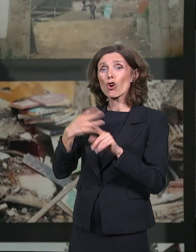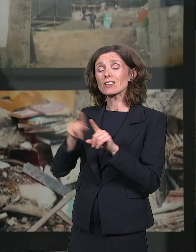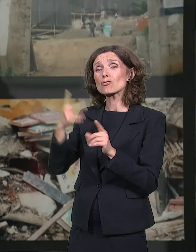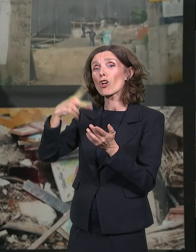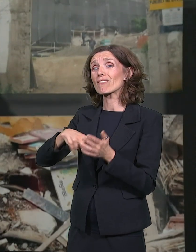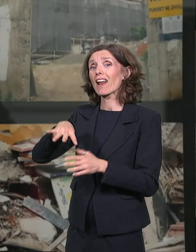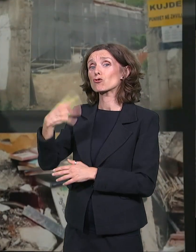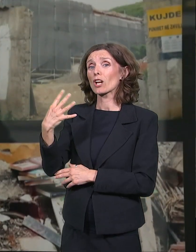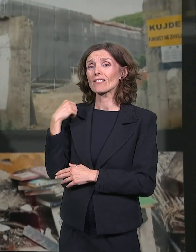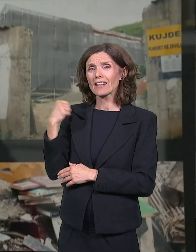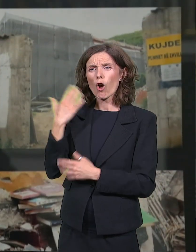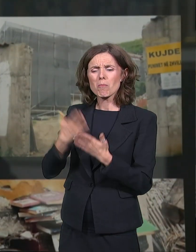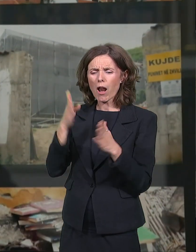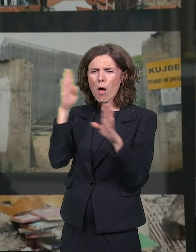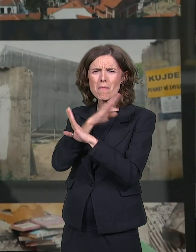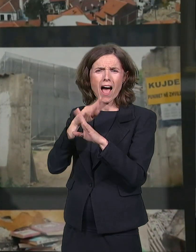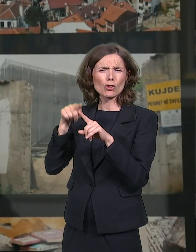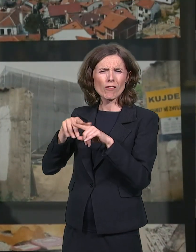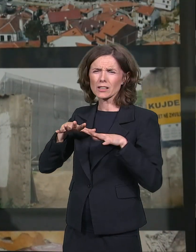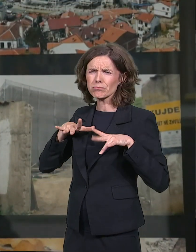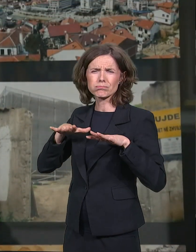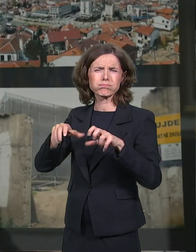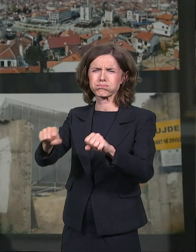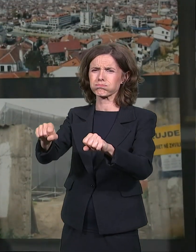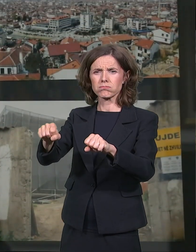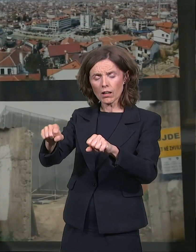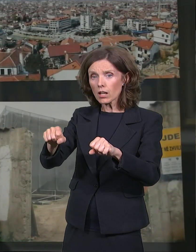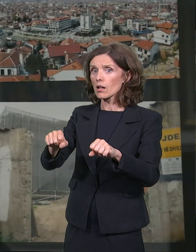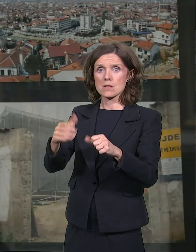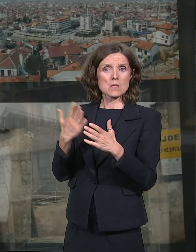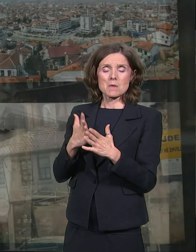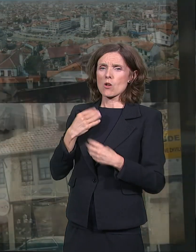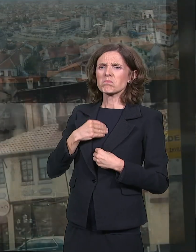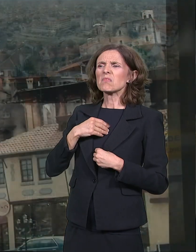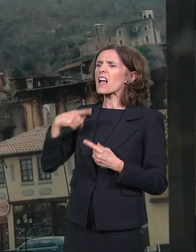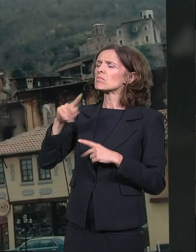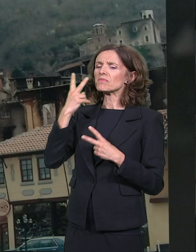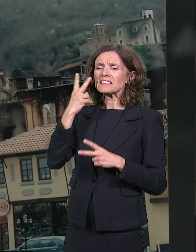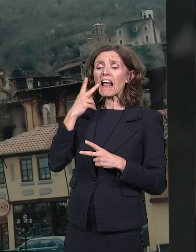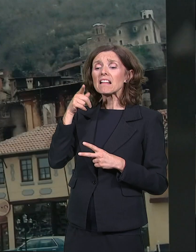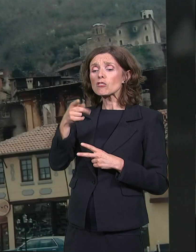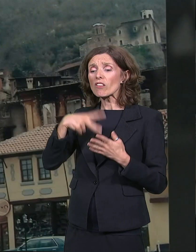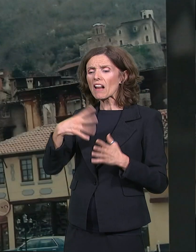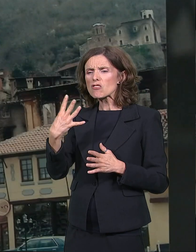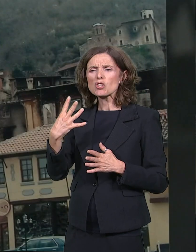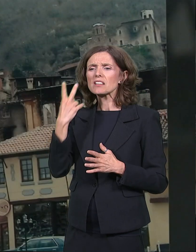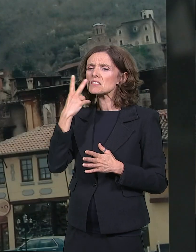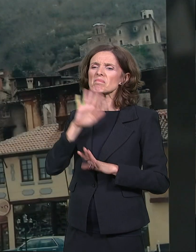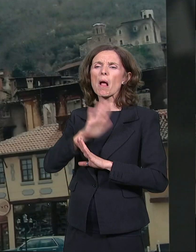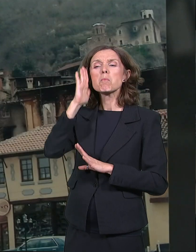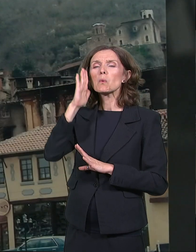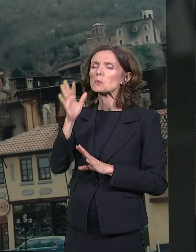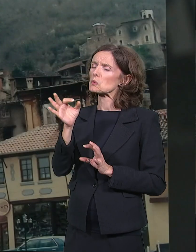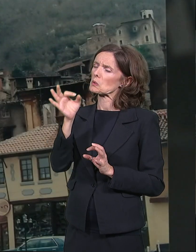Martovskom pogromu i činilo se u gradu cara Dušana na Bistrici za nju više nema budućnosti.